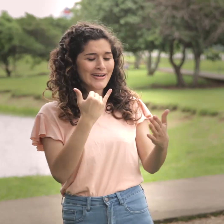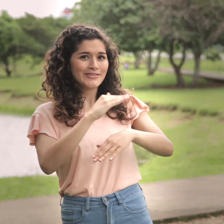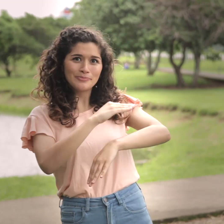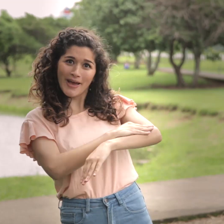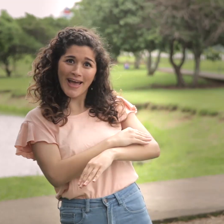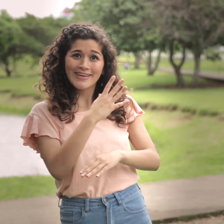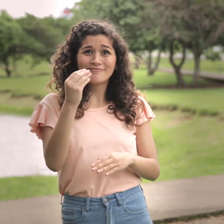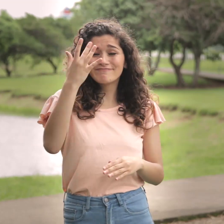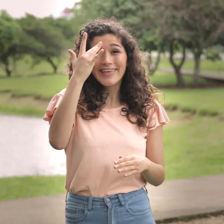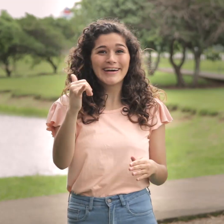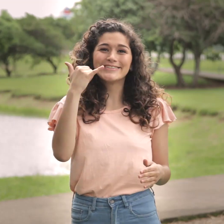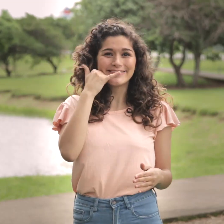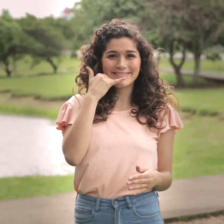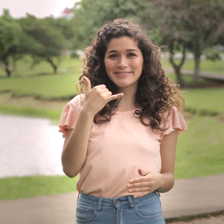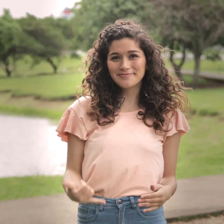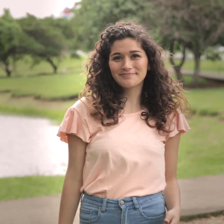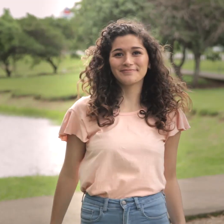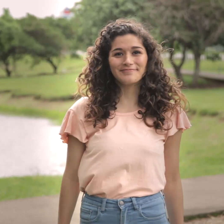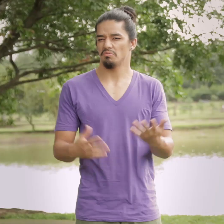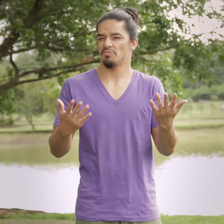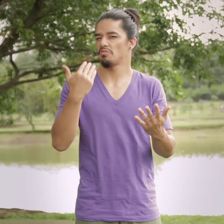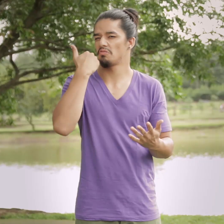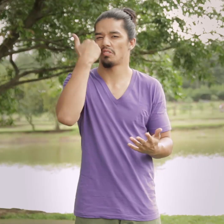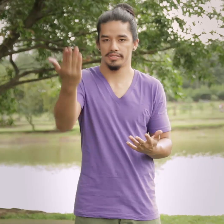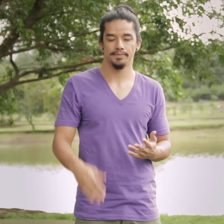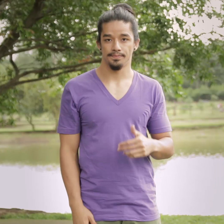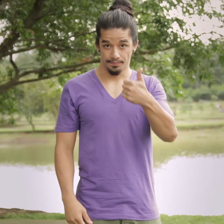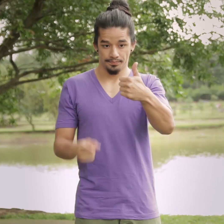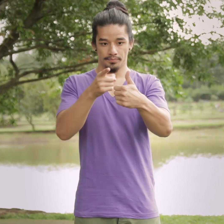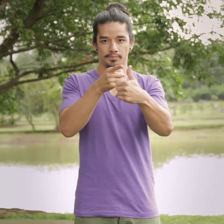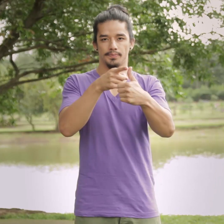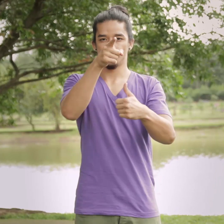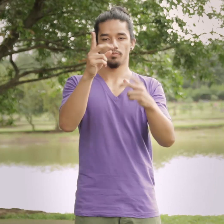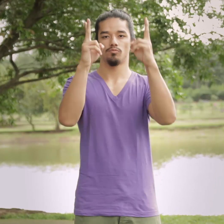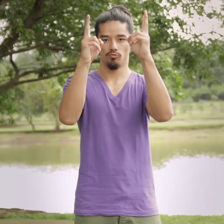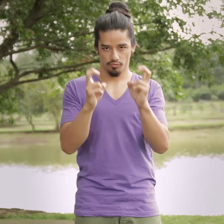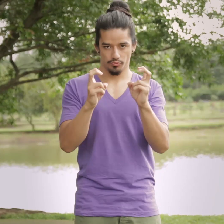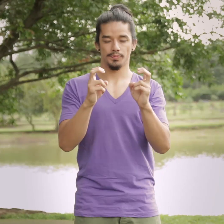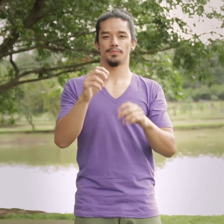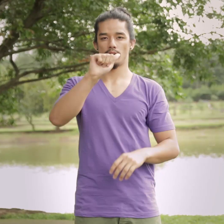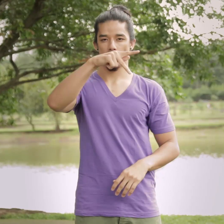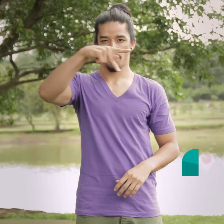gracias a Colby y a nuestro teléfono inteligente. Es muy fácil. Primero, descarga la aplicación